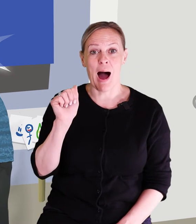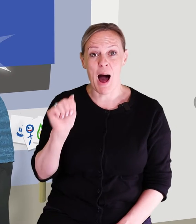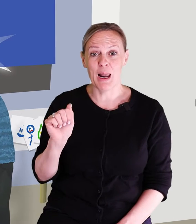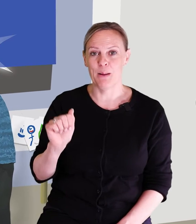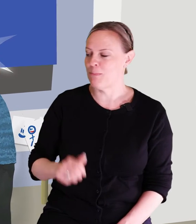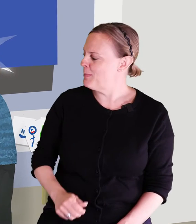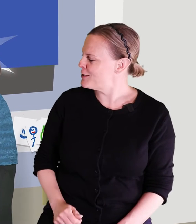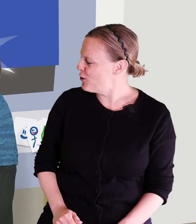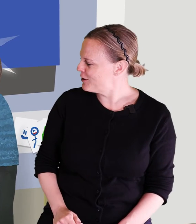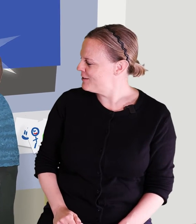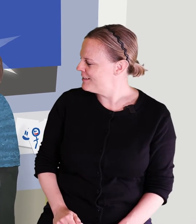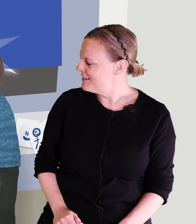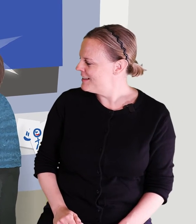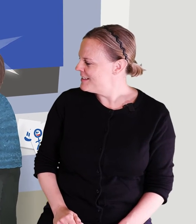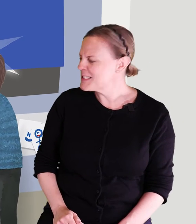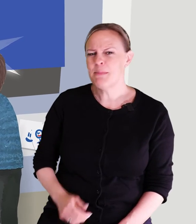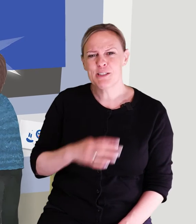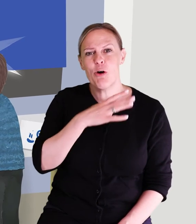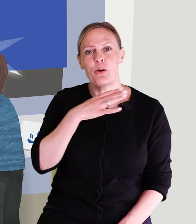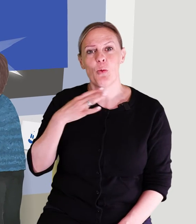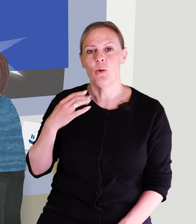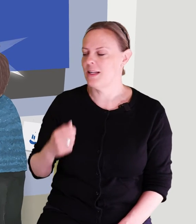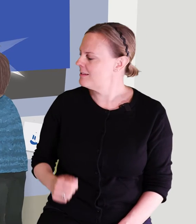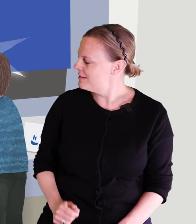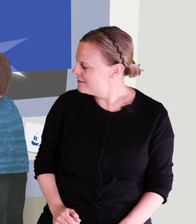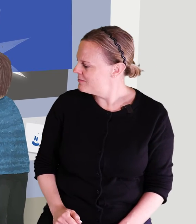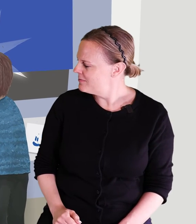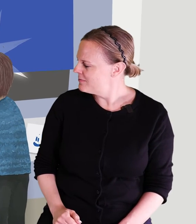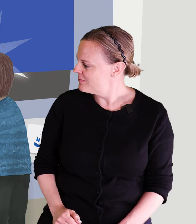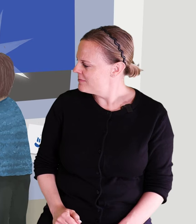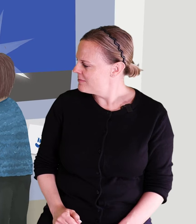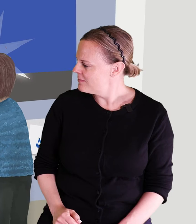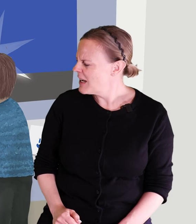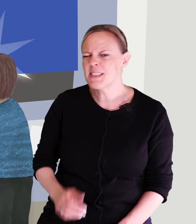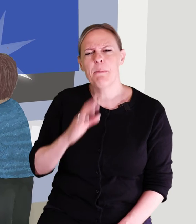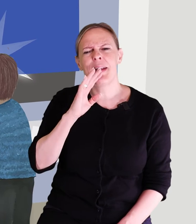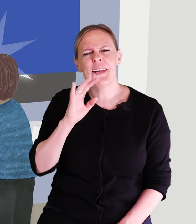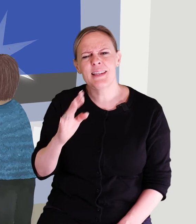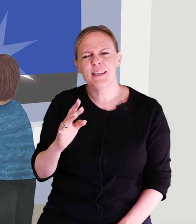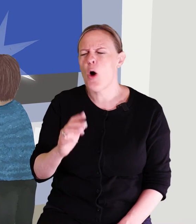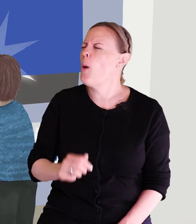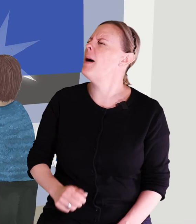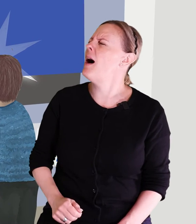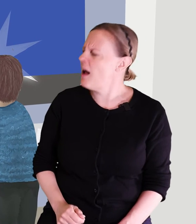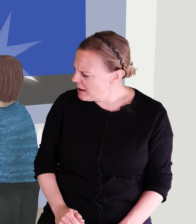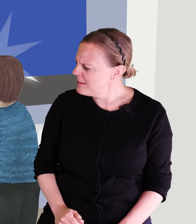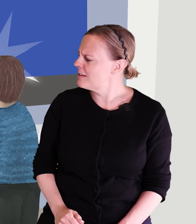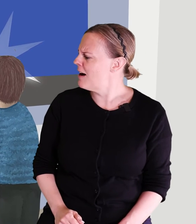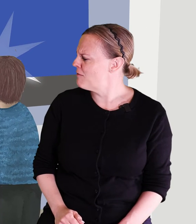Alma på besök. Det ska bli så roligt. Han ska berätta om allt han